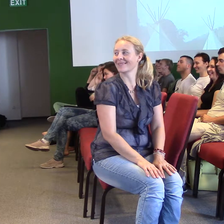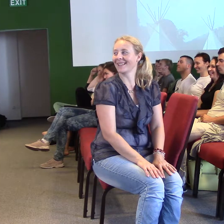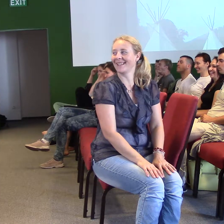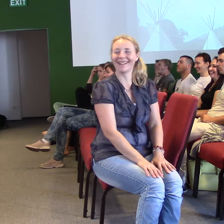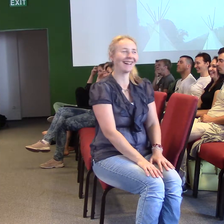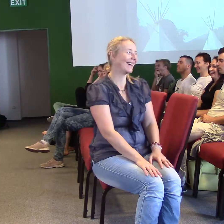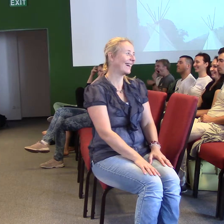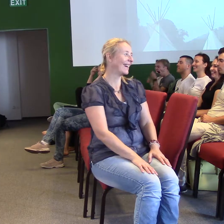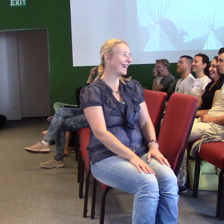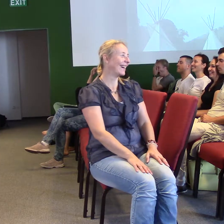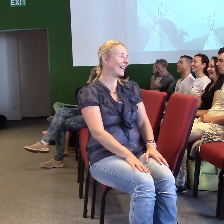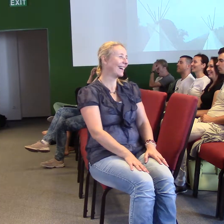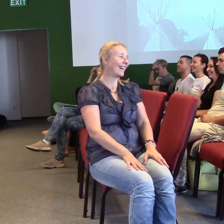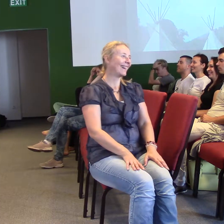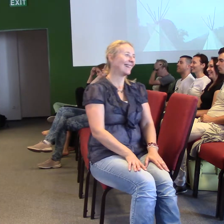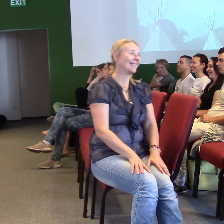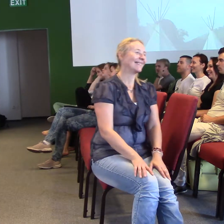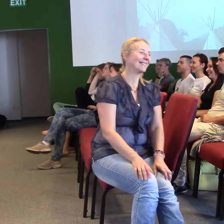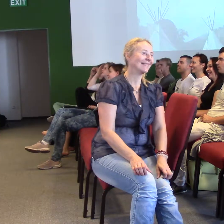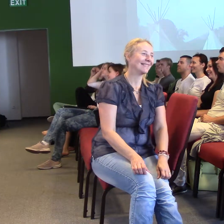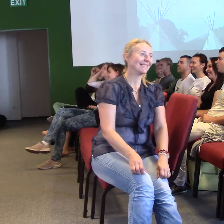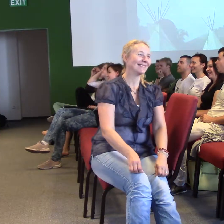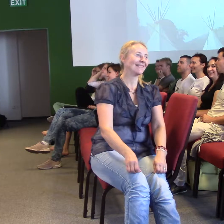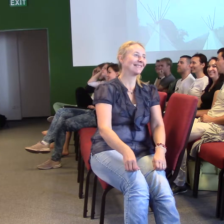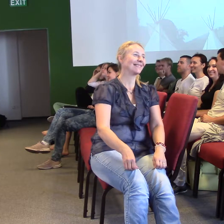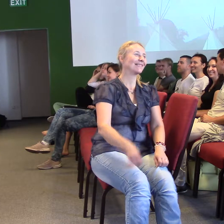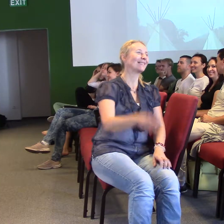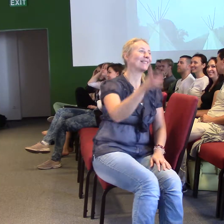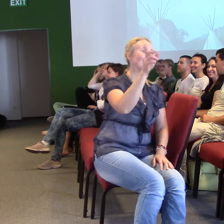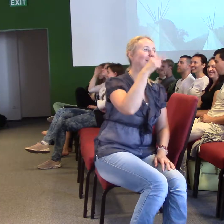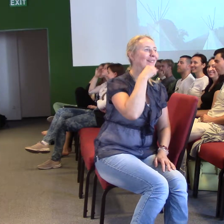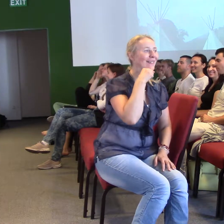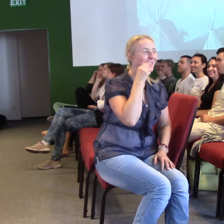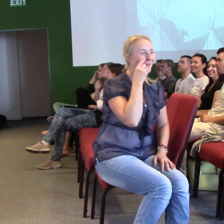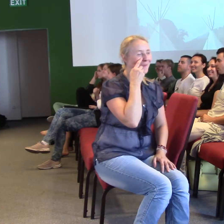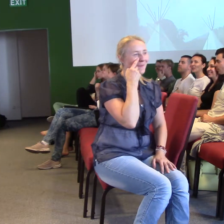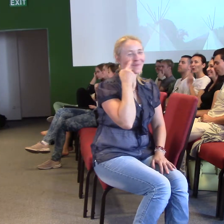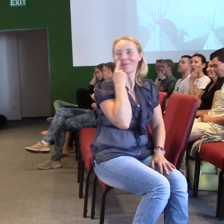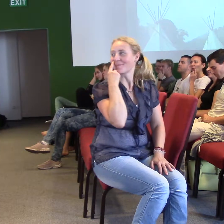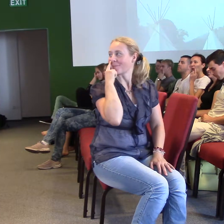A s nadšením jít a učit se nové věci, že jo? Jirko, že jo? Jo.